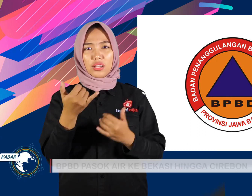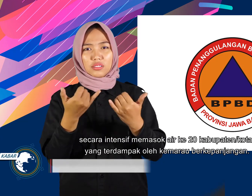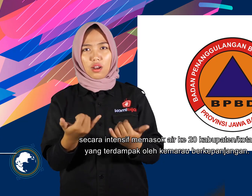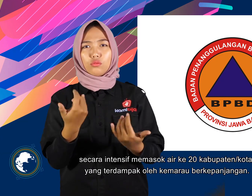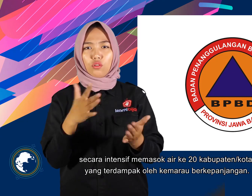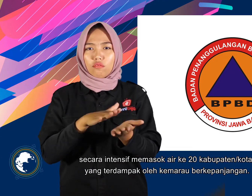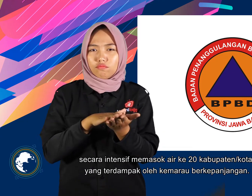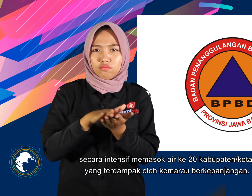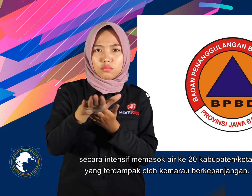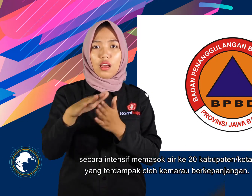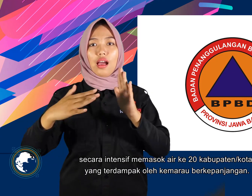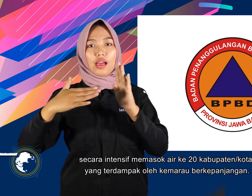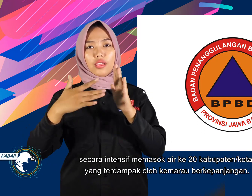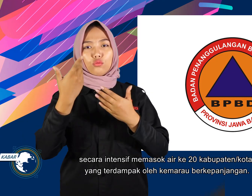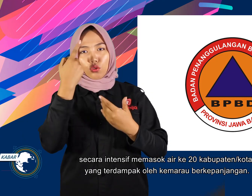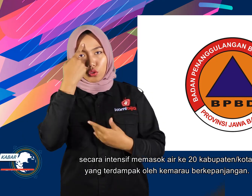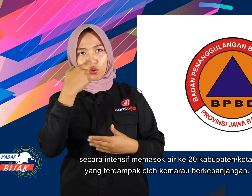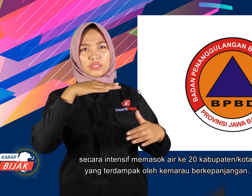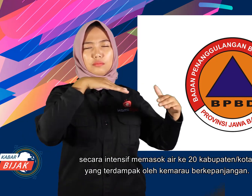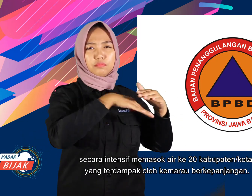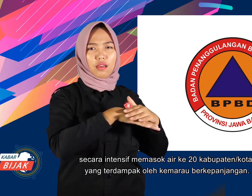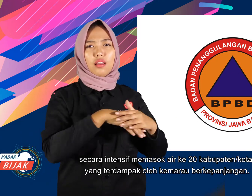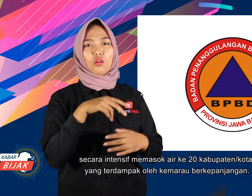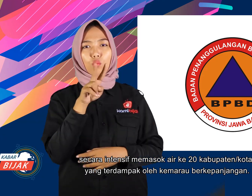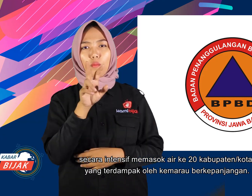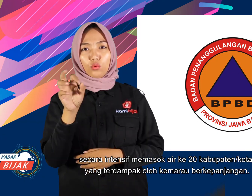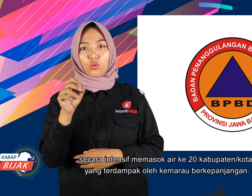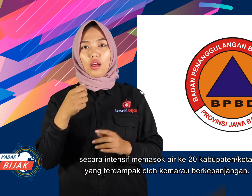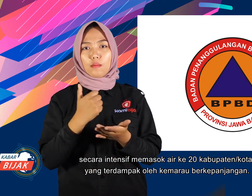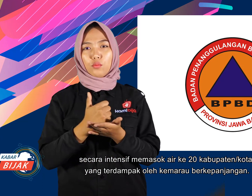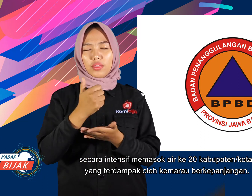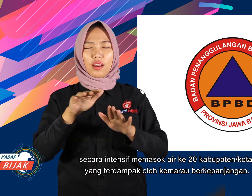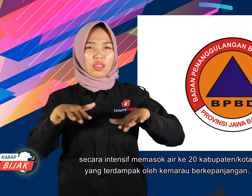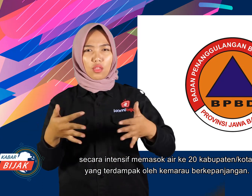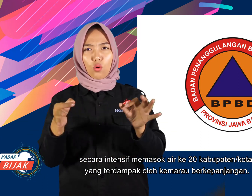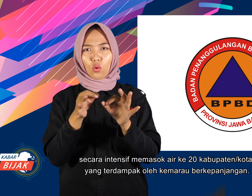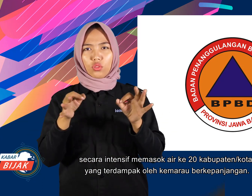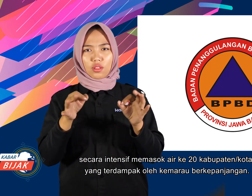Secara intensif memasuk air ke 20 kabupaten atau kota yang terdampak oleh kemarau berkepanjangan.